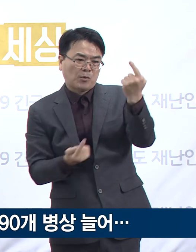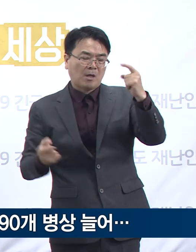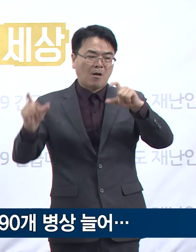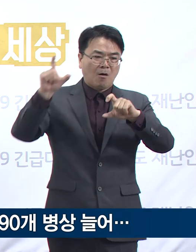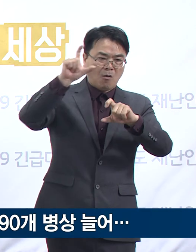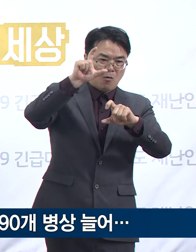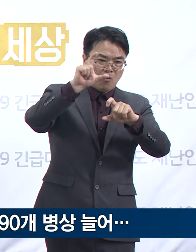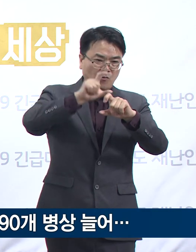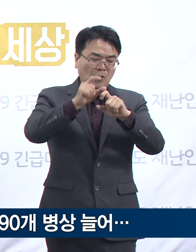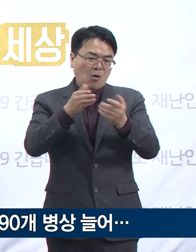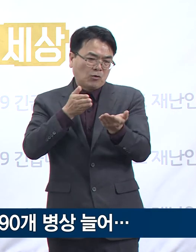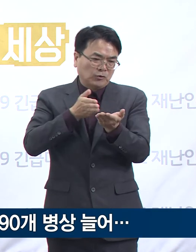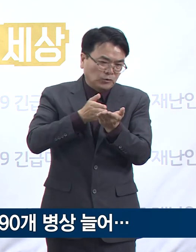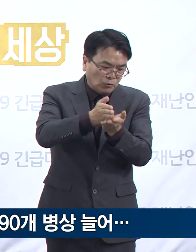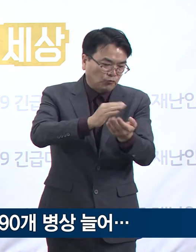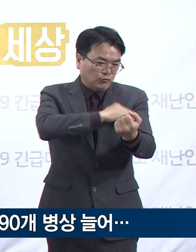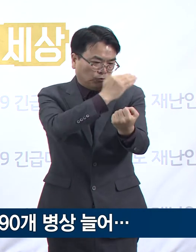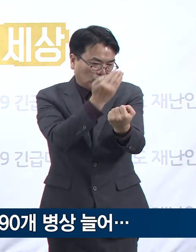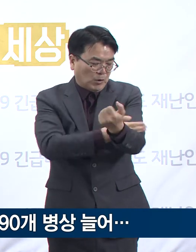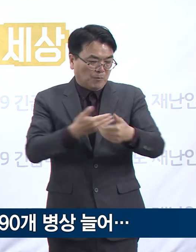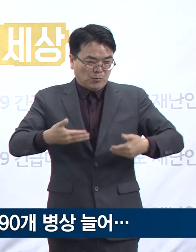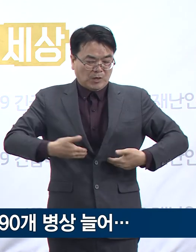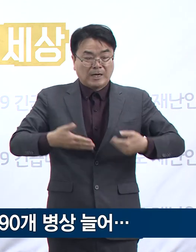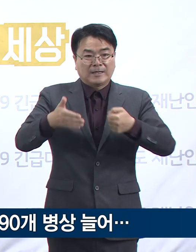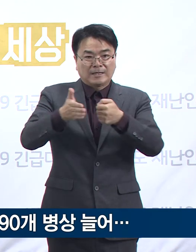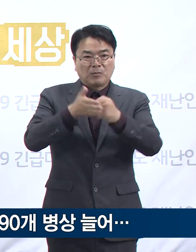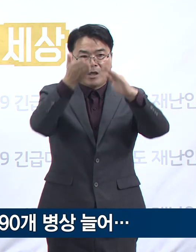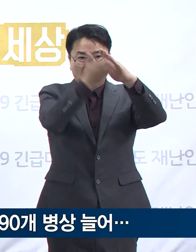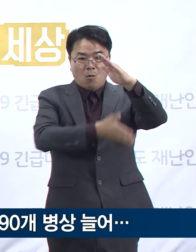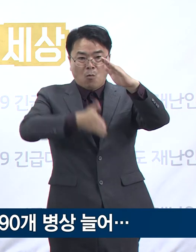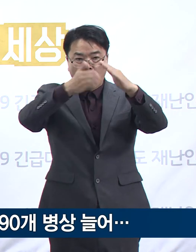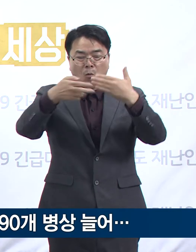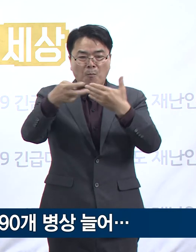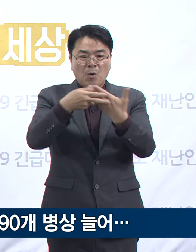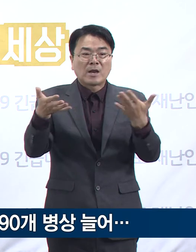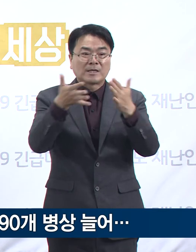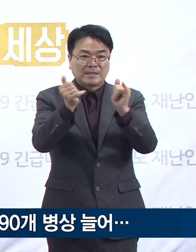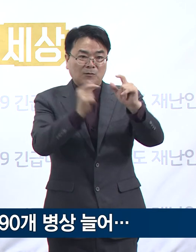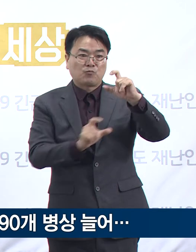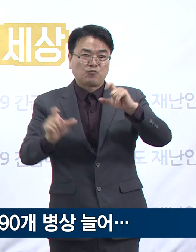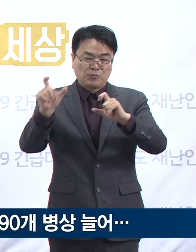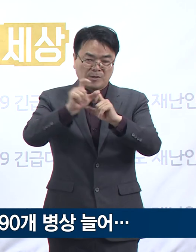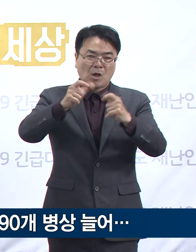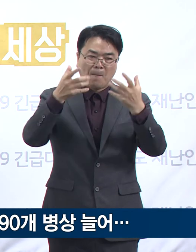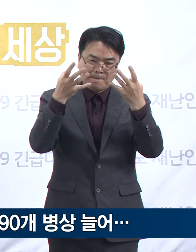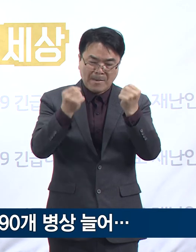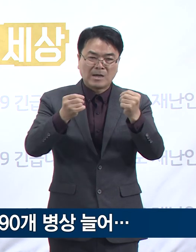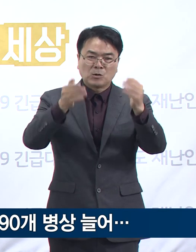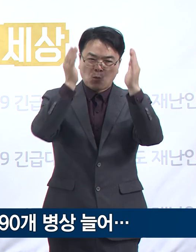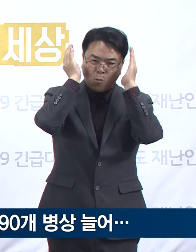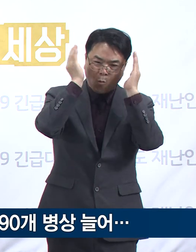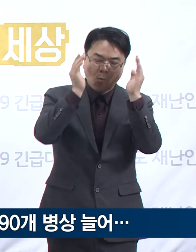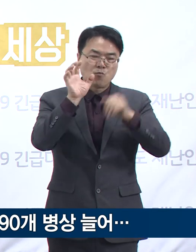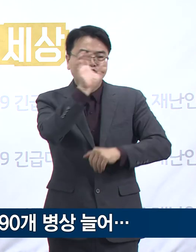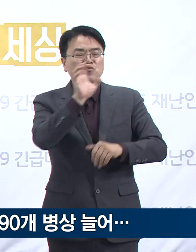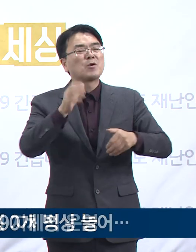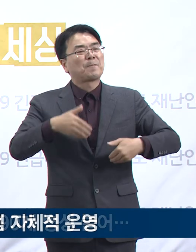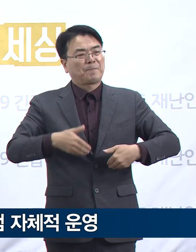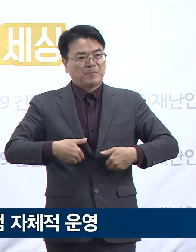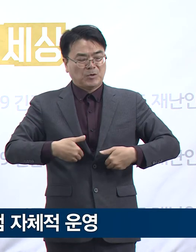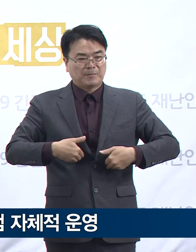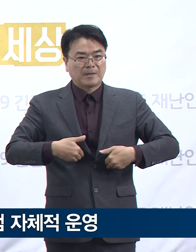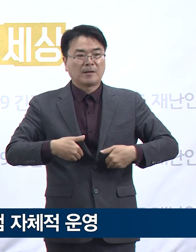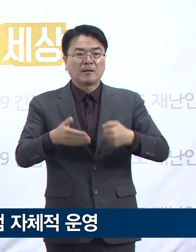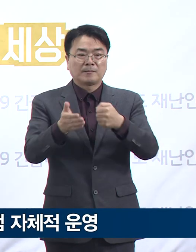경기도의 공공병원들의 의료진이라면 더욱 그렇습니다. 경기도는 중환자 간호 재교육 프로그램을